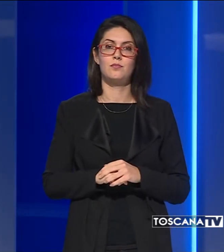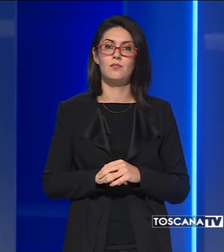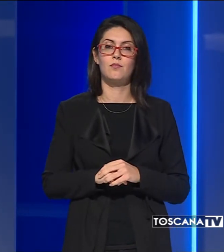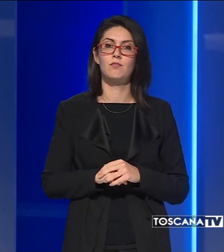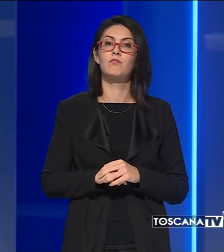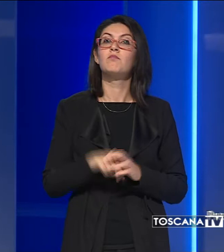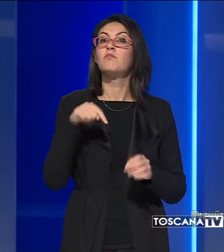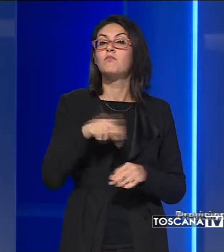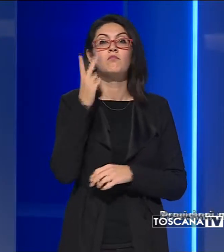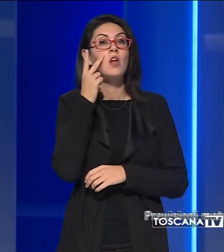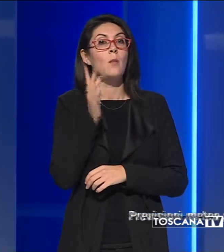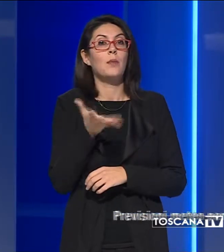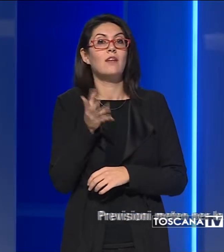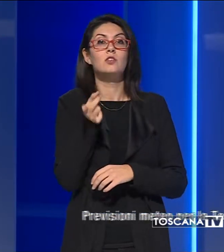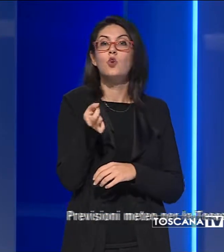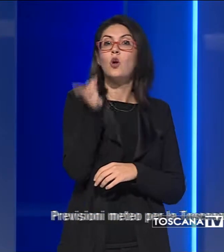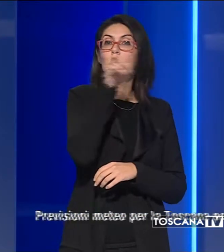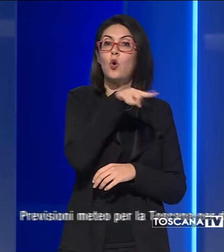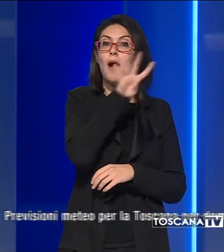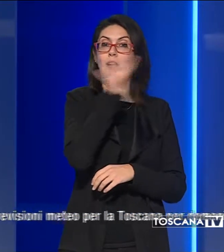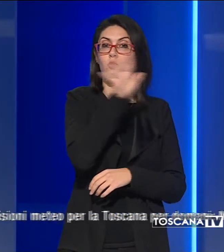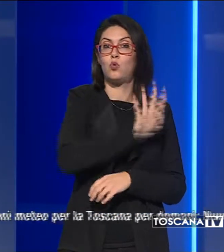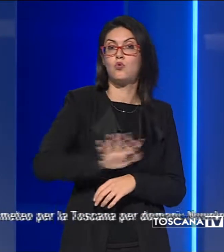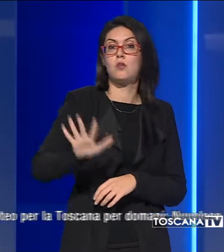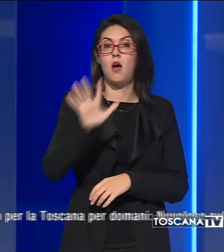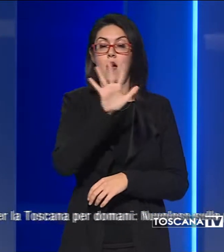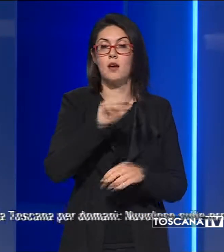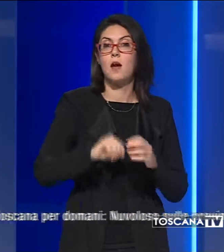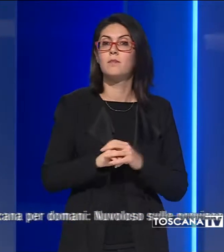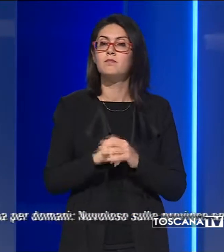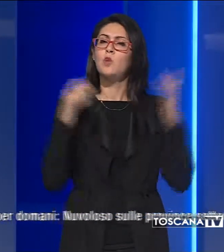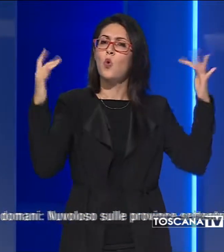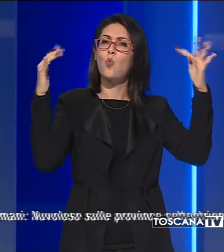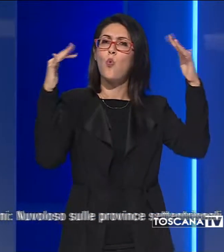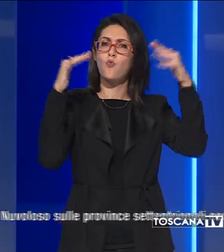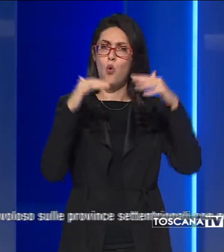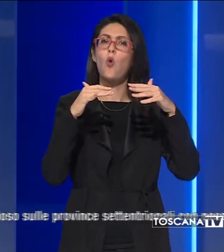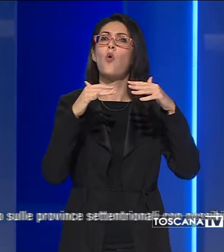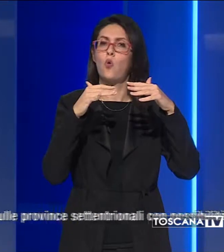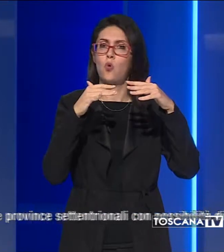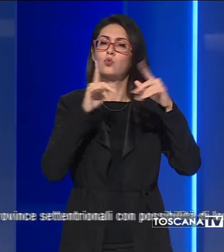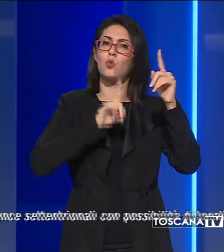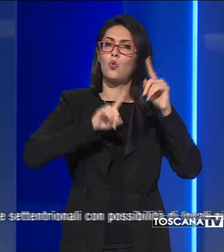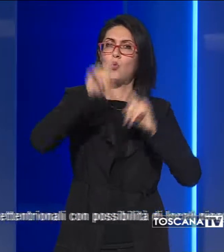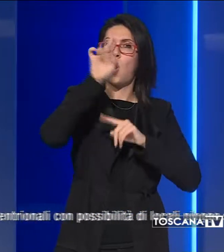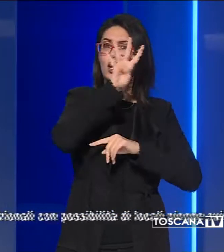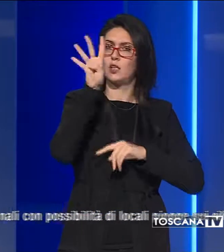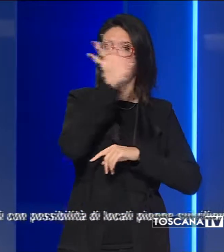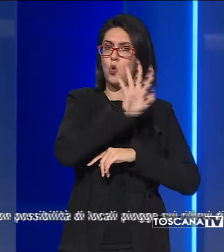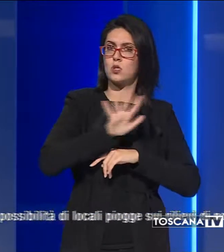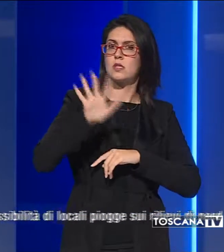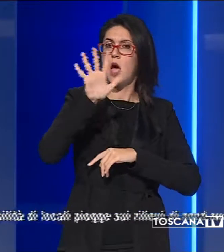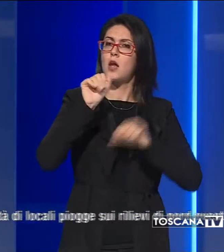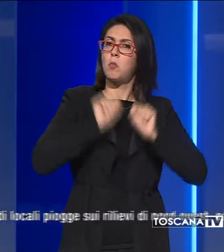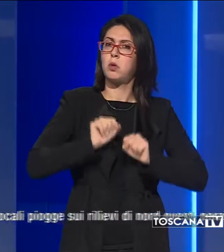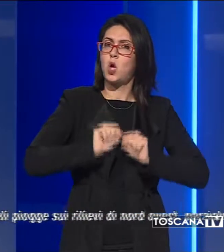E veniamo ora alle previsioni del tempo per domani in Toscana. Nuvoloso sul nord della Toscana, con